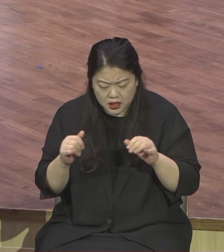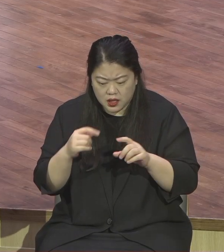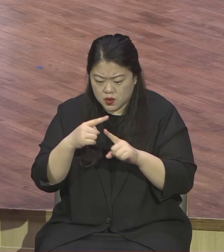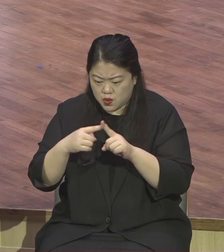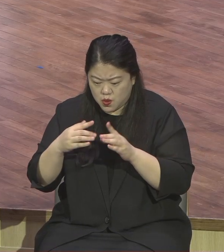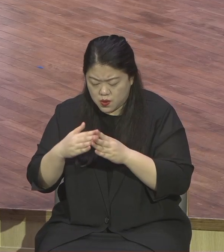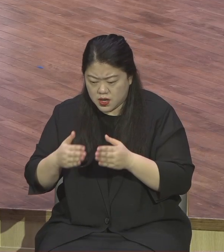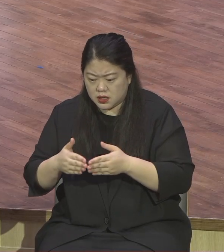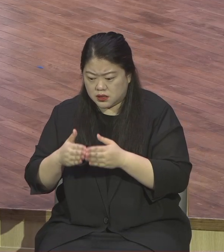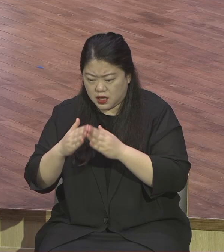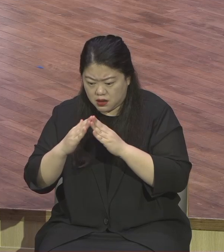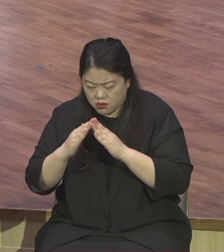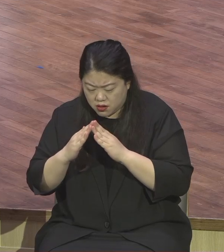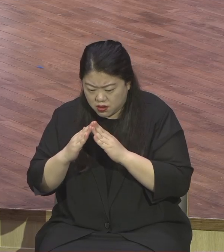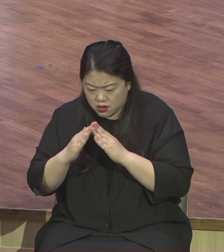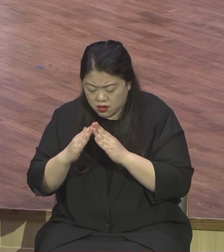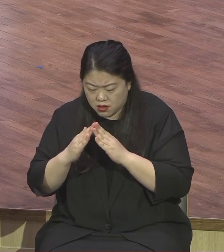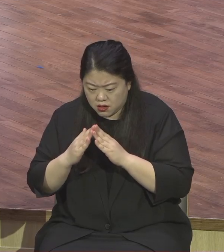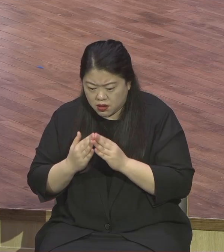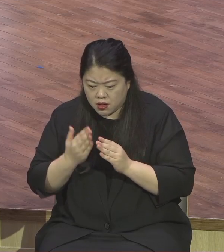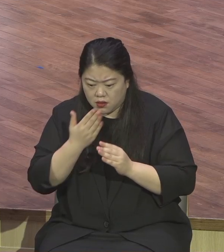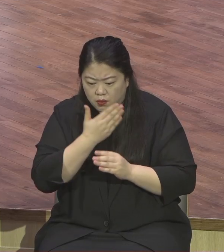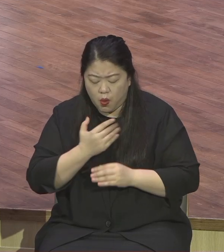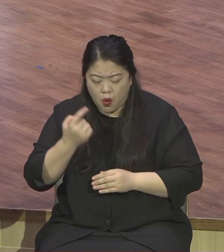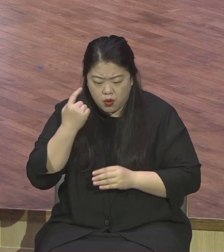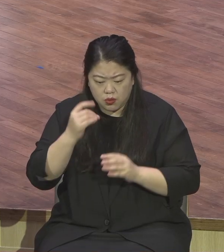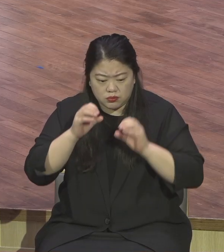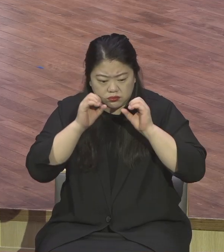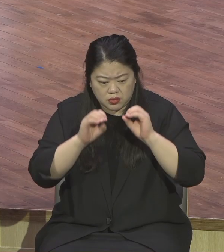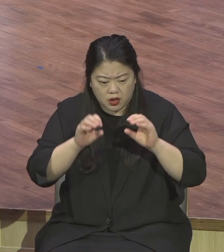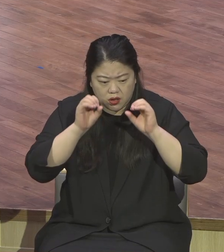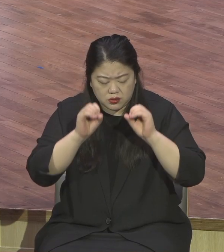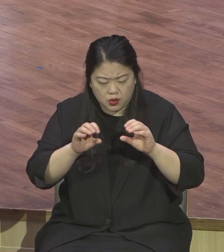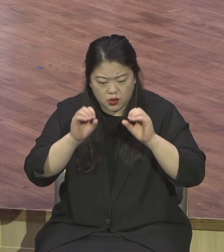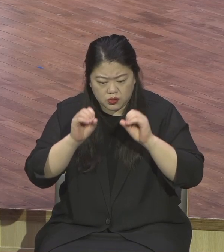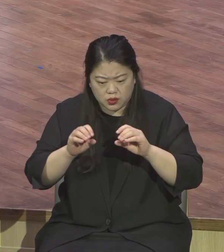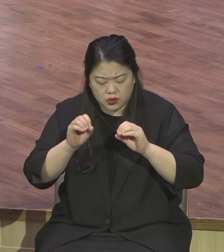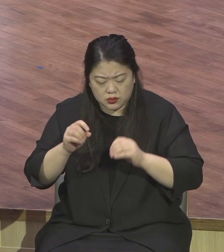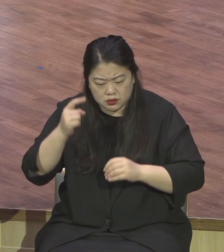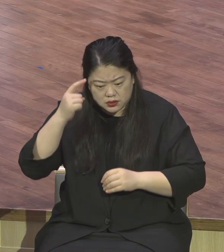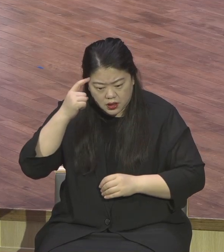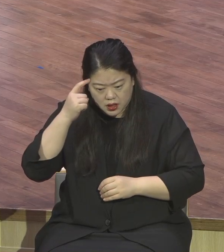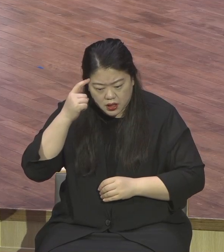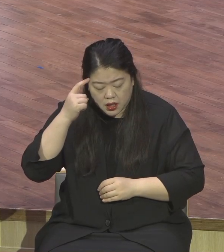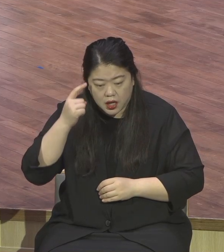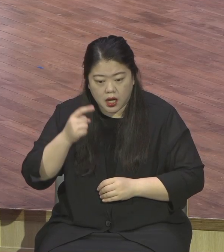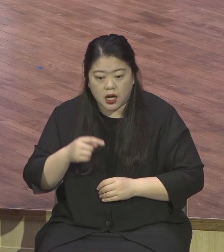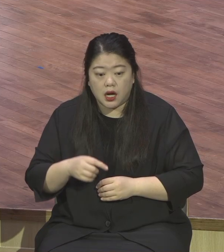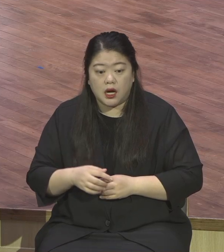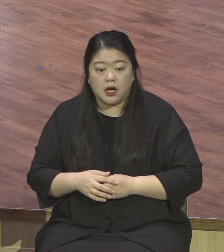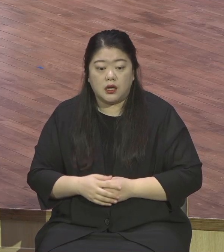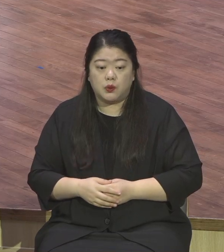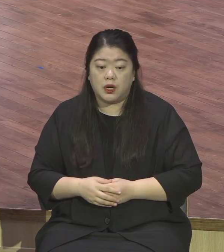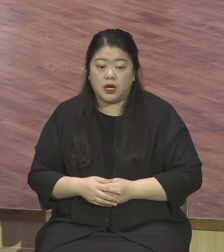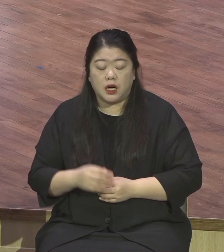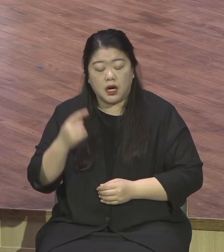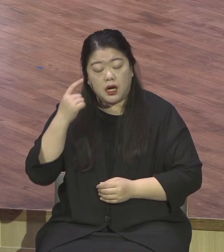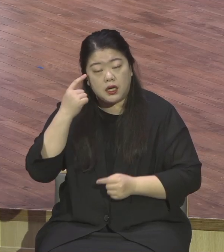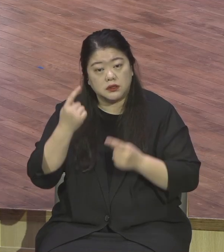제가 굉장히 커진 치고 살았던 사람이거든요. 아쉬운 게 없이 살았던 사람이에요. 그런데 사역